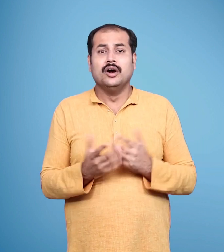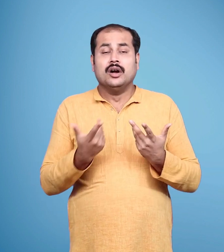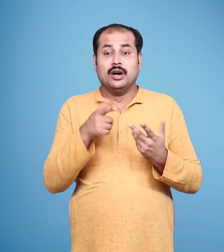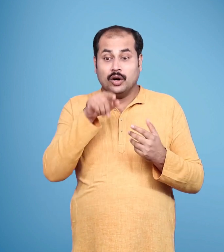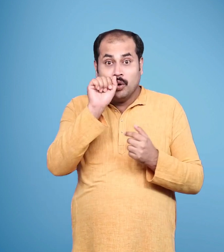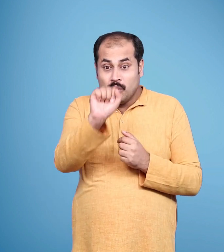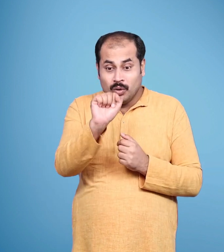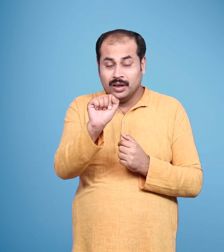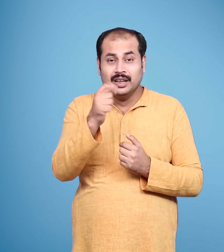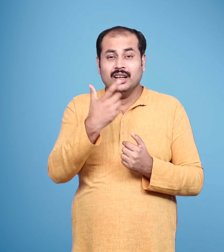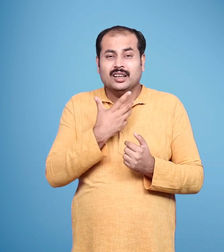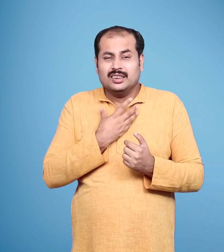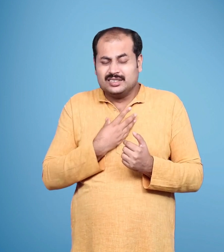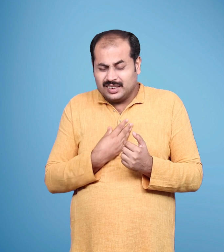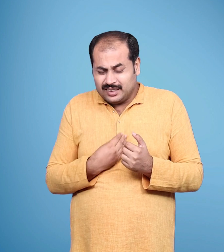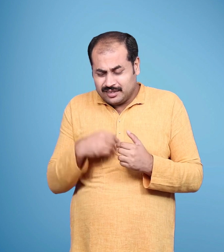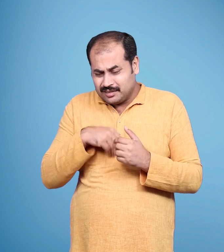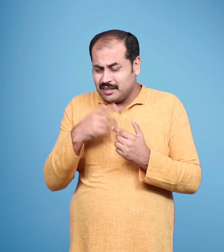तुम्हारा इस प्रकार दुखी होना उचित नहीं है